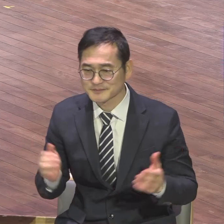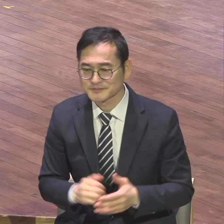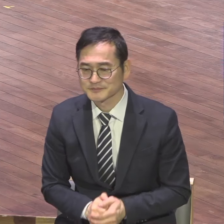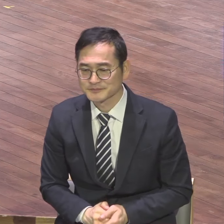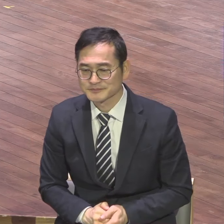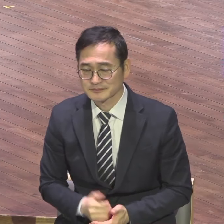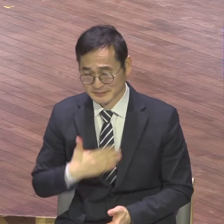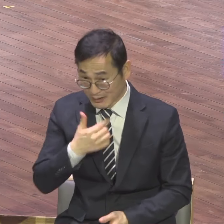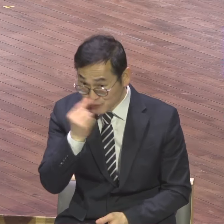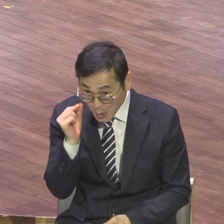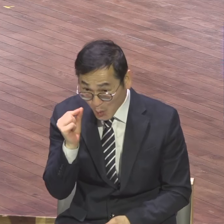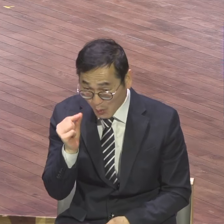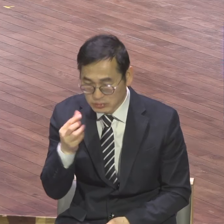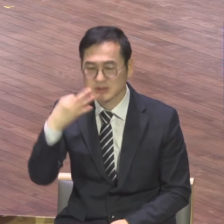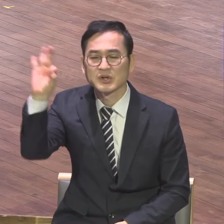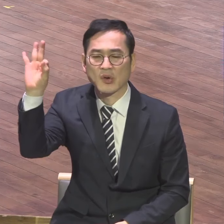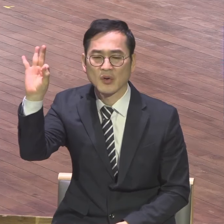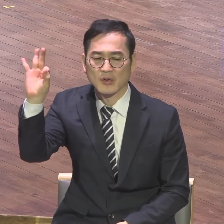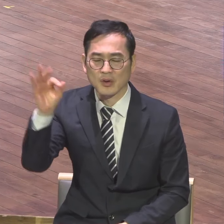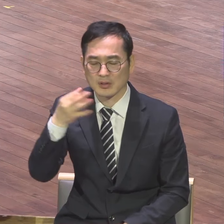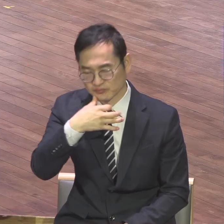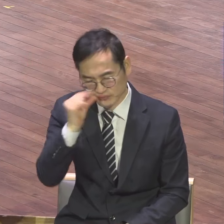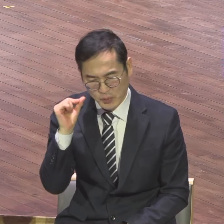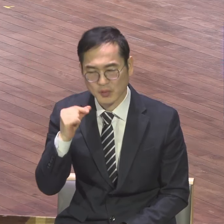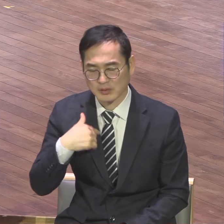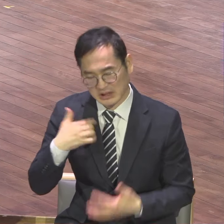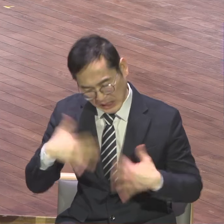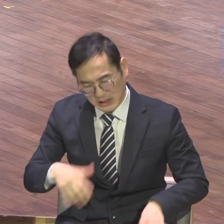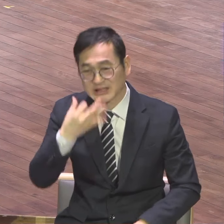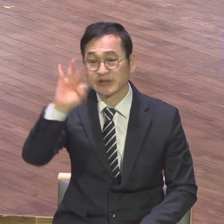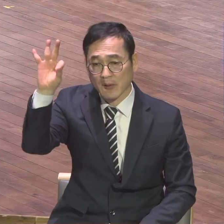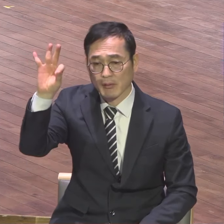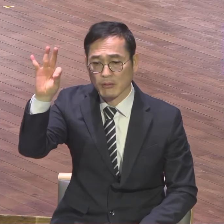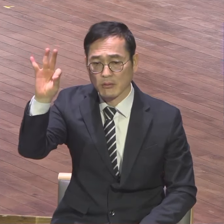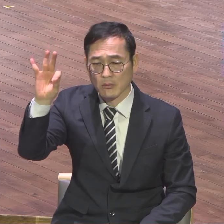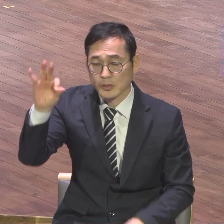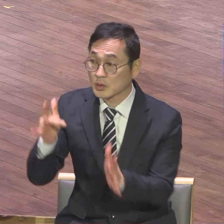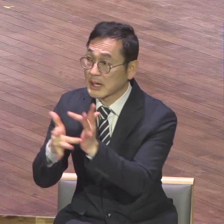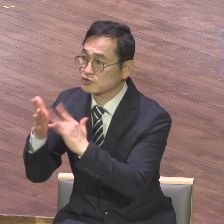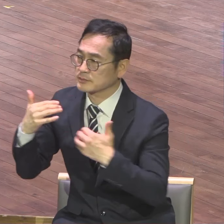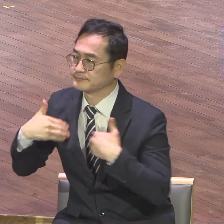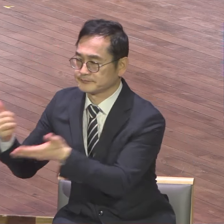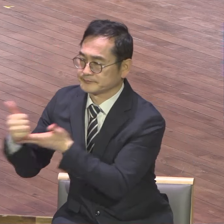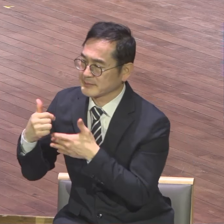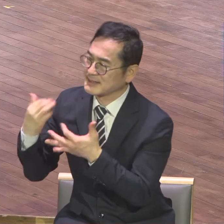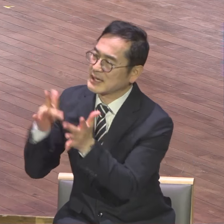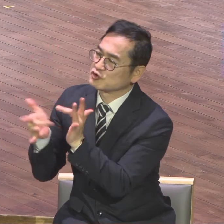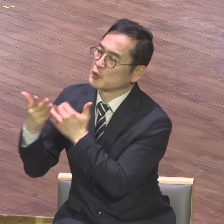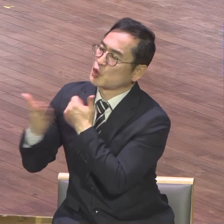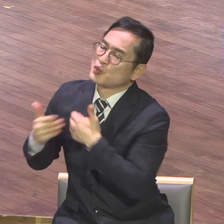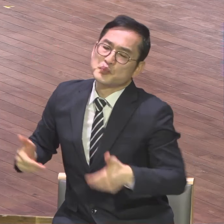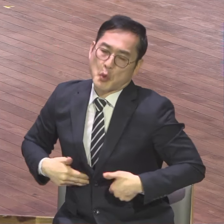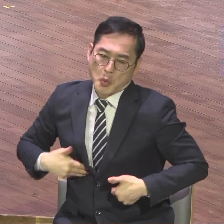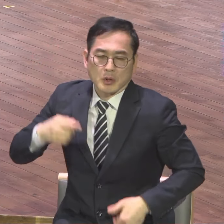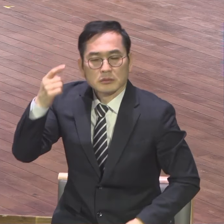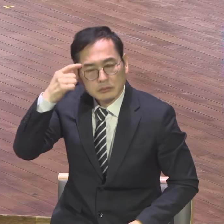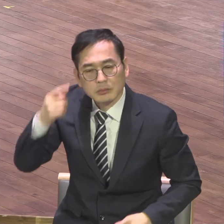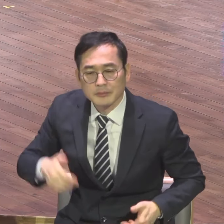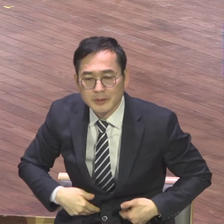그래야 속질 않습니다 사단에게 속질 않습니다 미운 사람 하나도 없어야 돼요 계세요 미운 사람 하나만 있으면 뒤통수도 보기